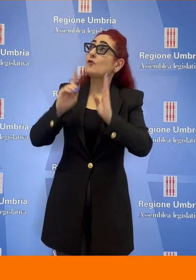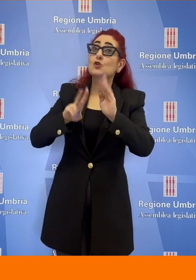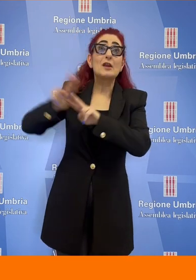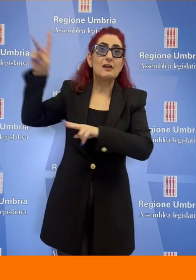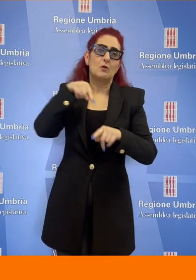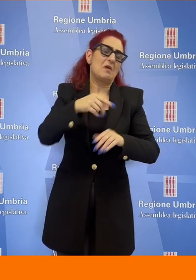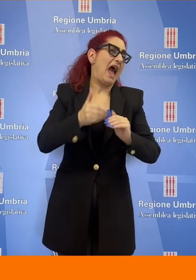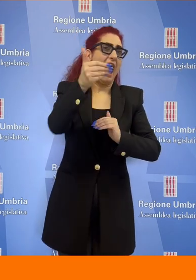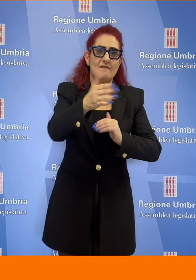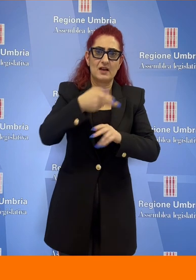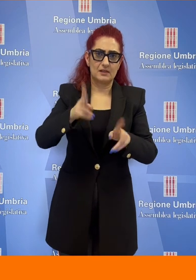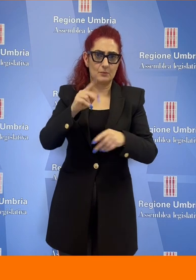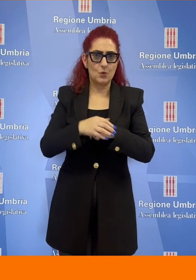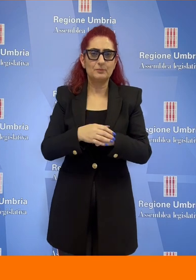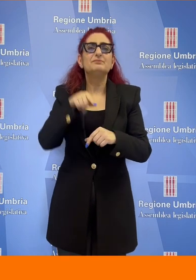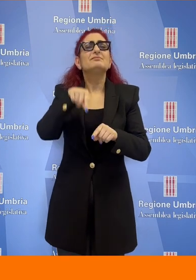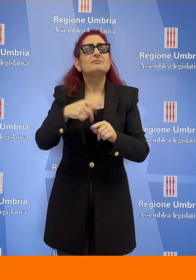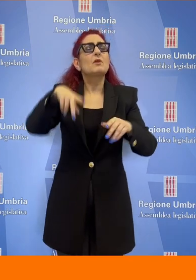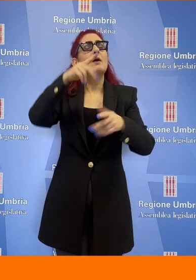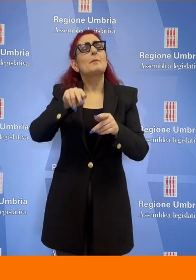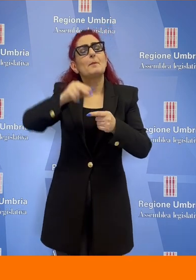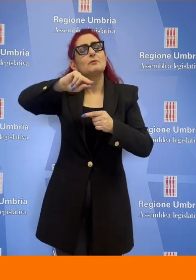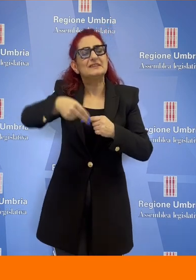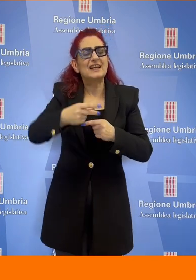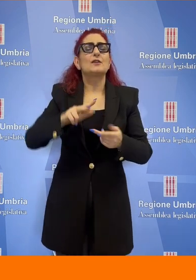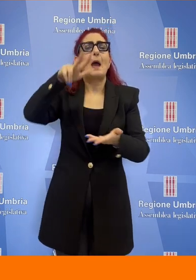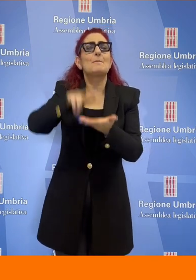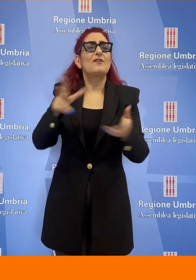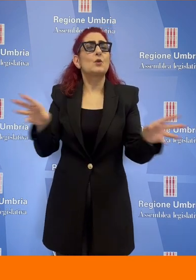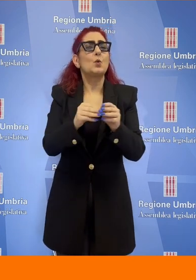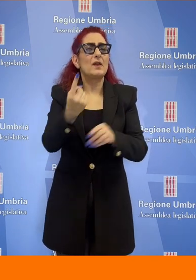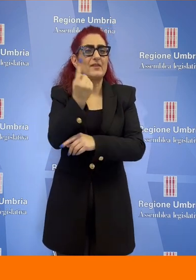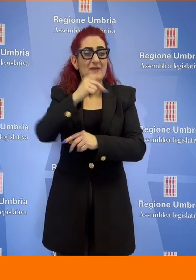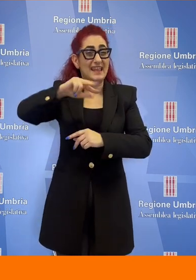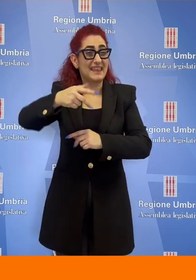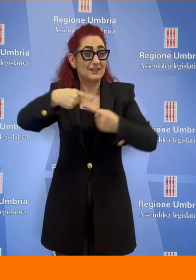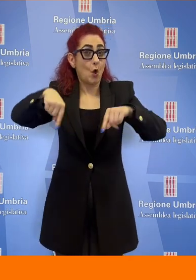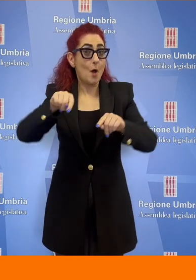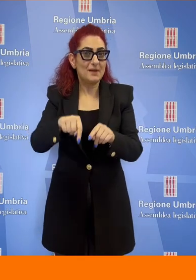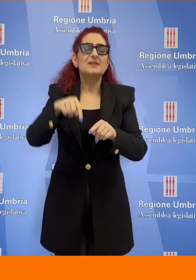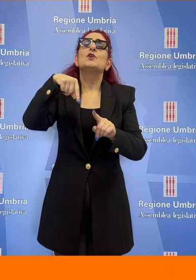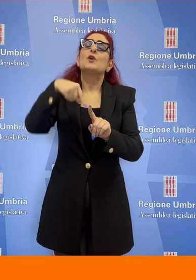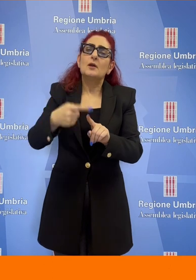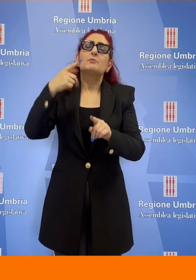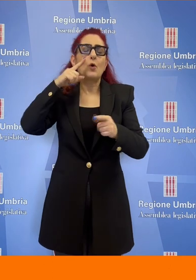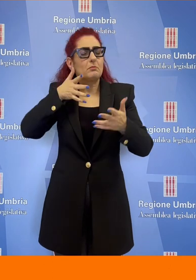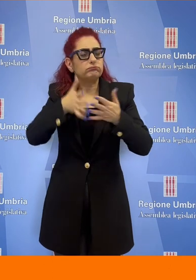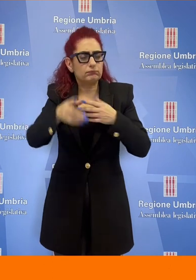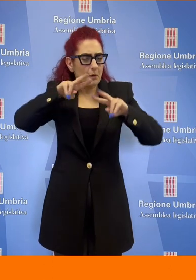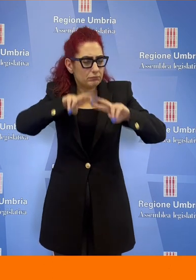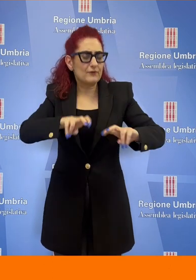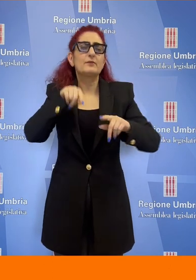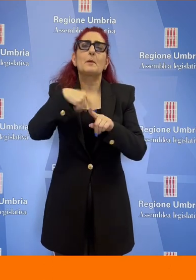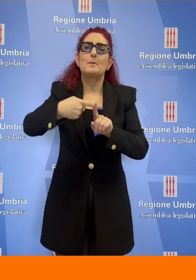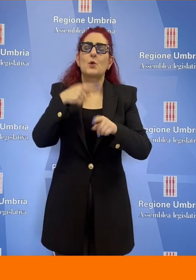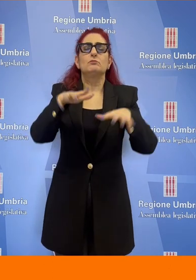livello nazionale. È quella sottoscritta e approvata all'unanimità dalla terza commissione dell'Assemblea Legislativa dopo un lungo approfondimento e